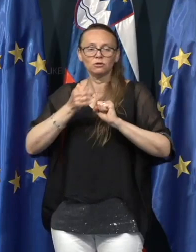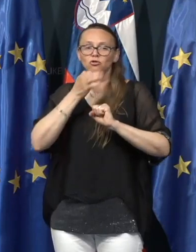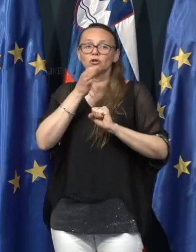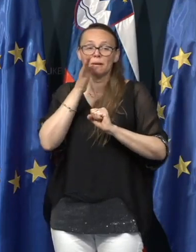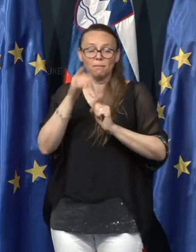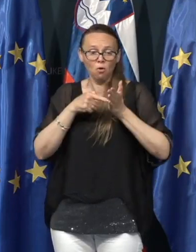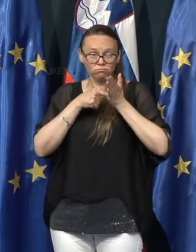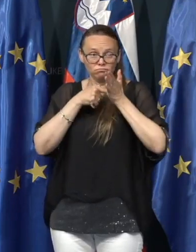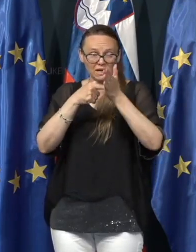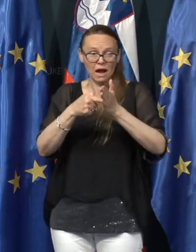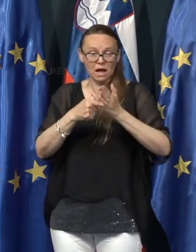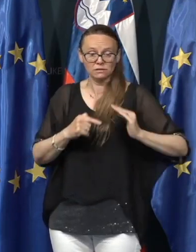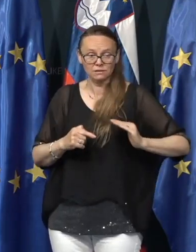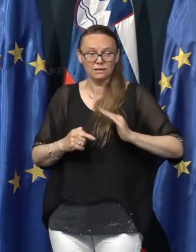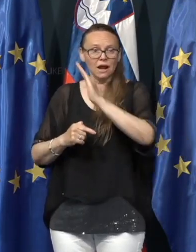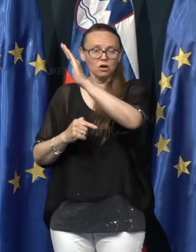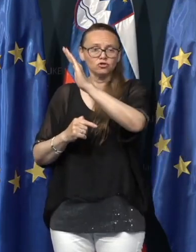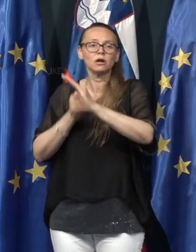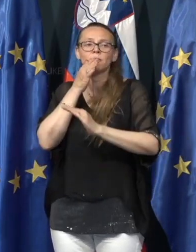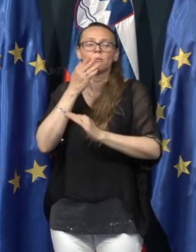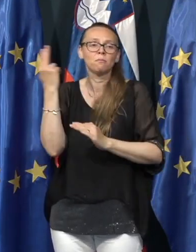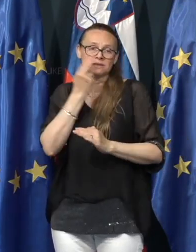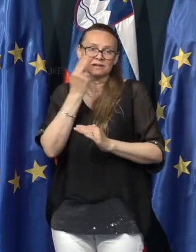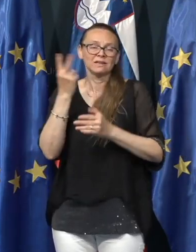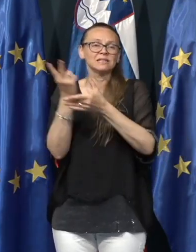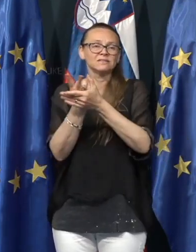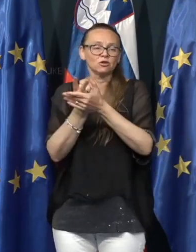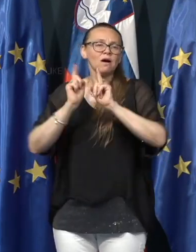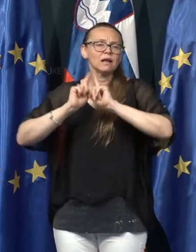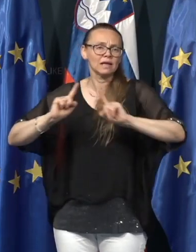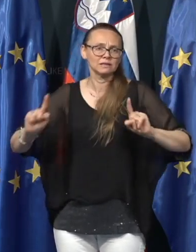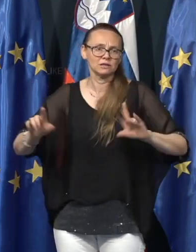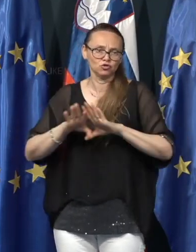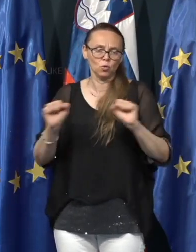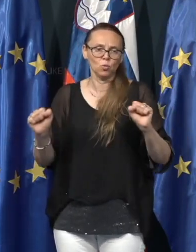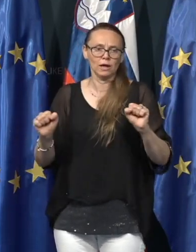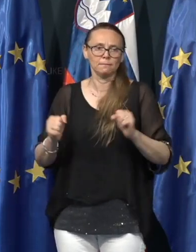jasno naraščal, bomo pa seveda svetovali različne ukrepe.